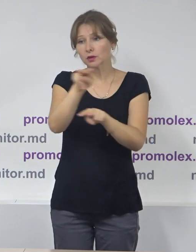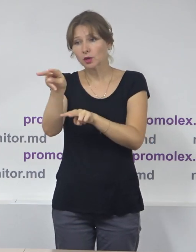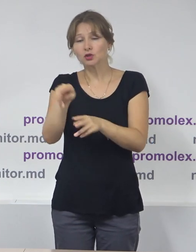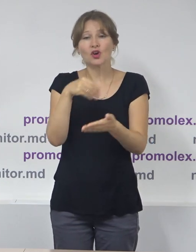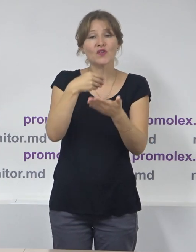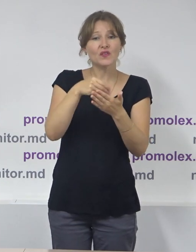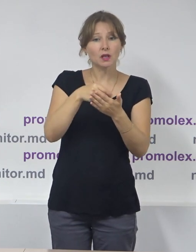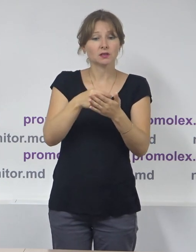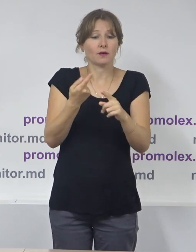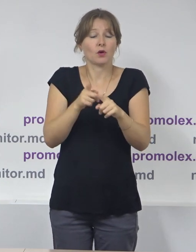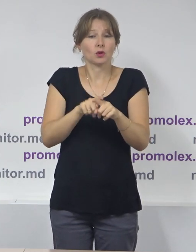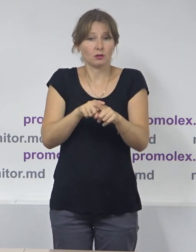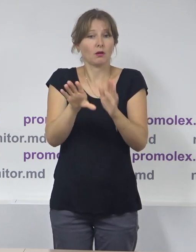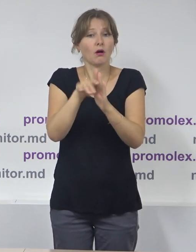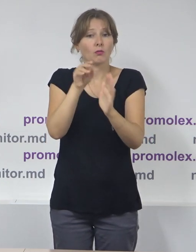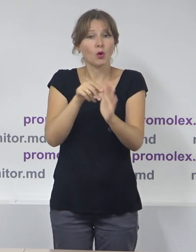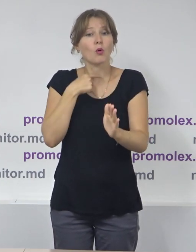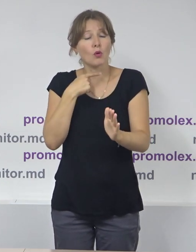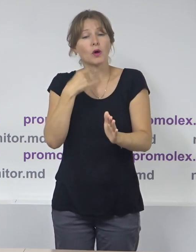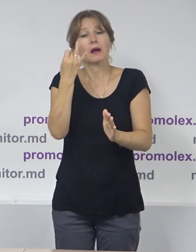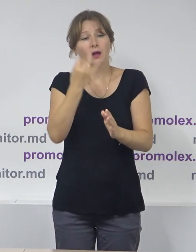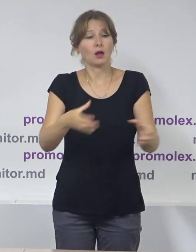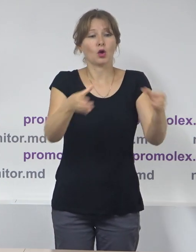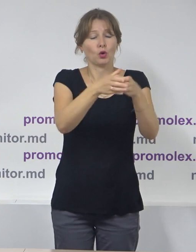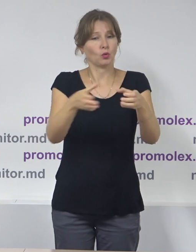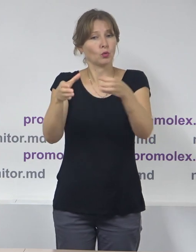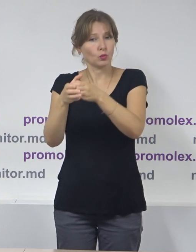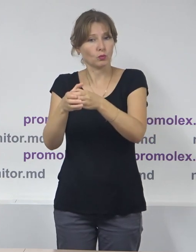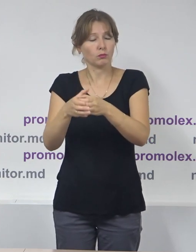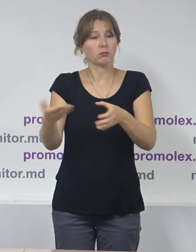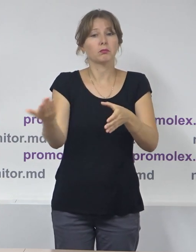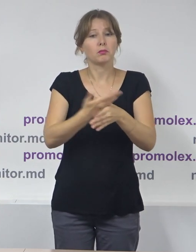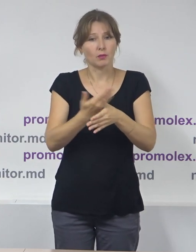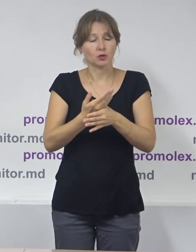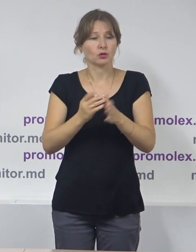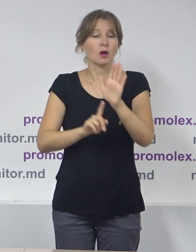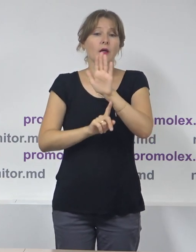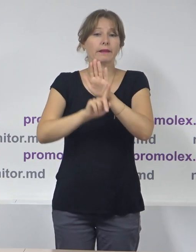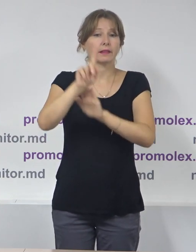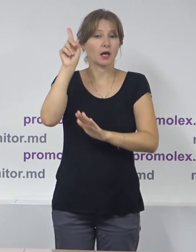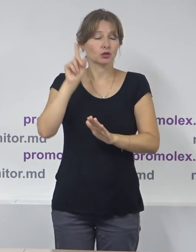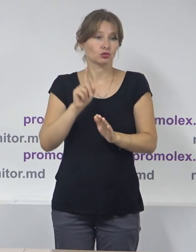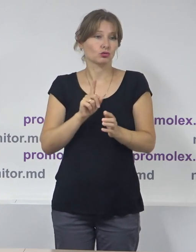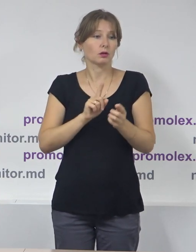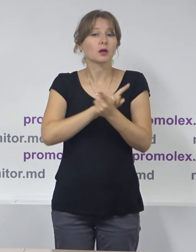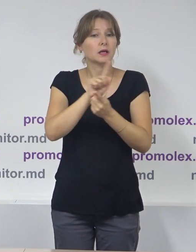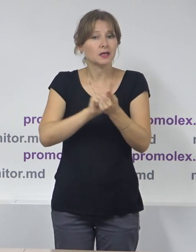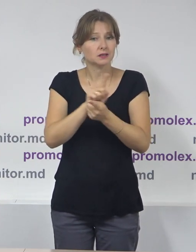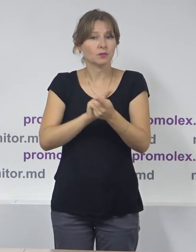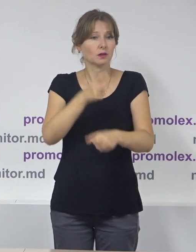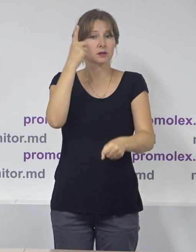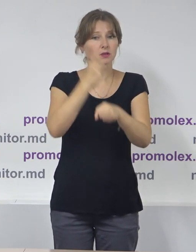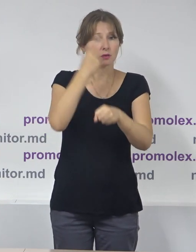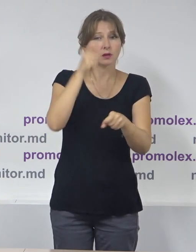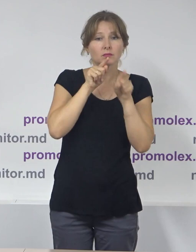finanțării campainilor electorale și a activității grupurilor de inițiativă. Au fost aduse modificări restricțiilor ce țin de